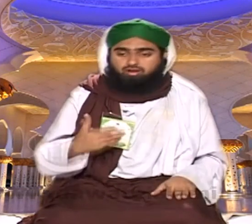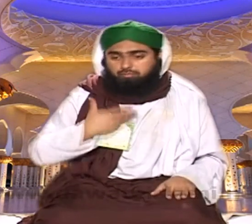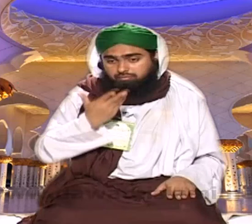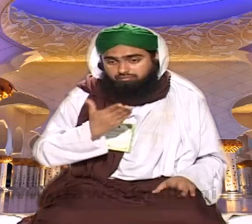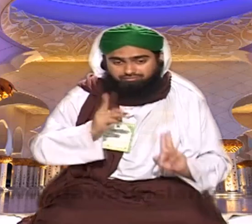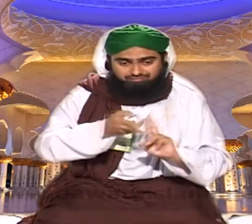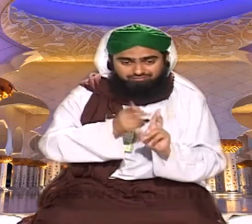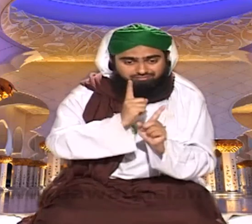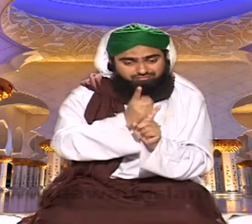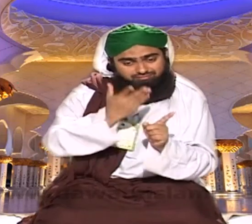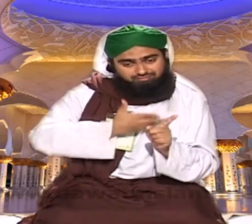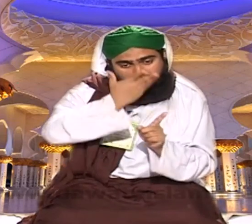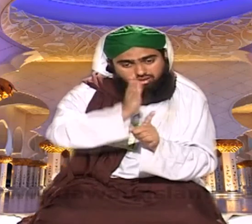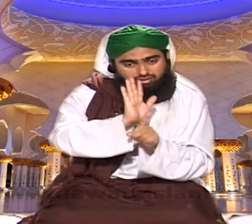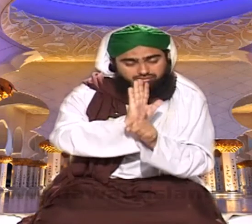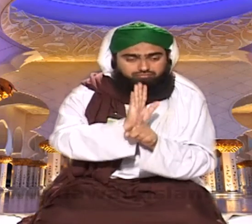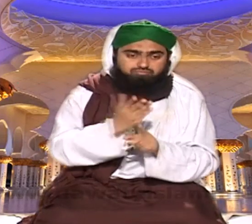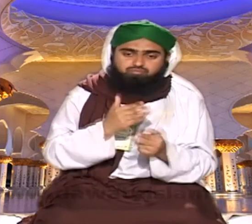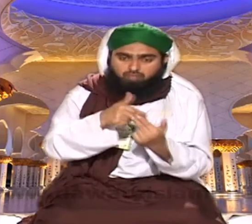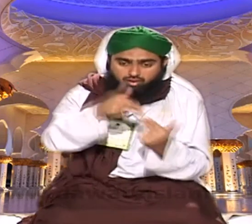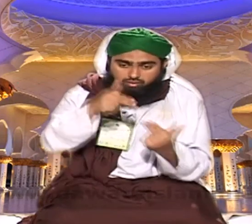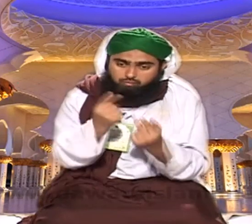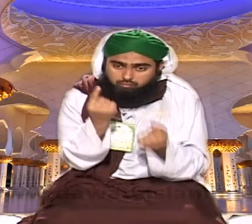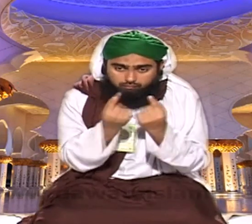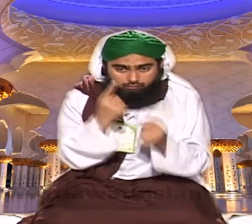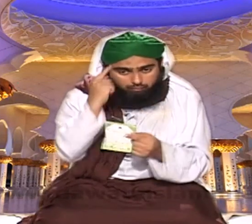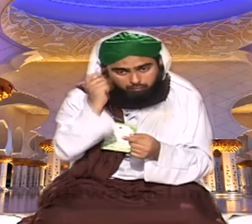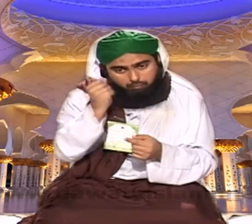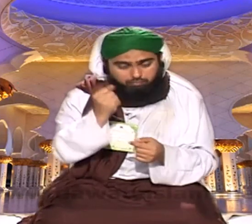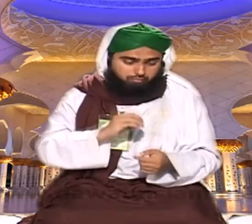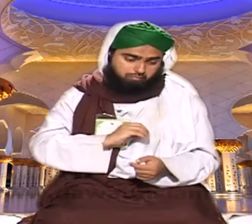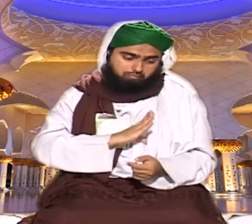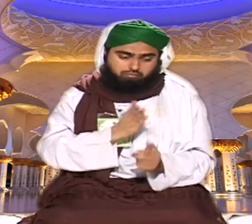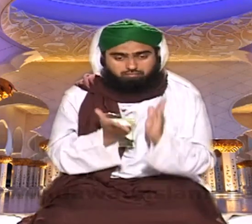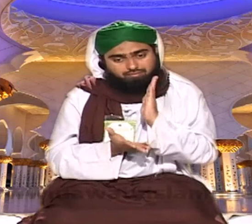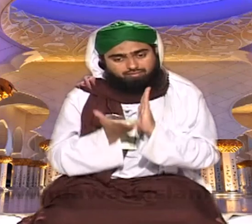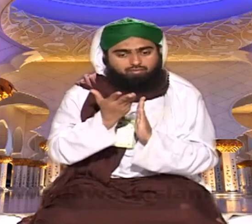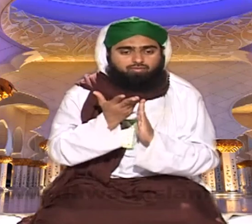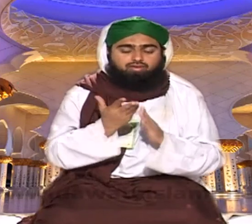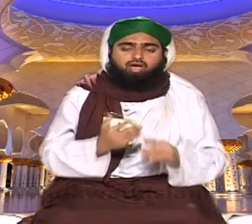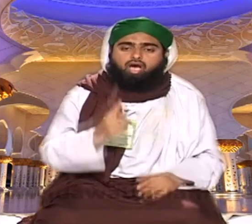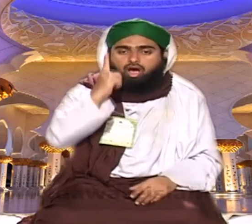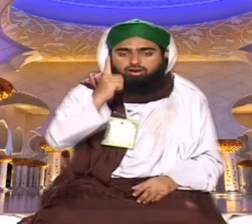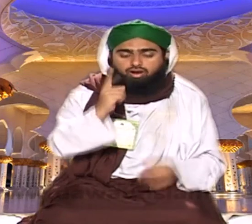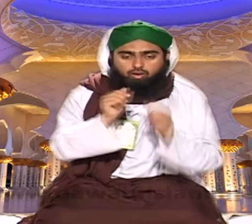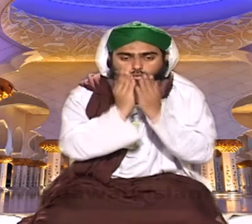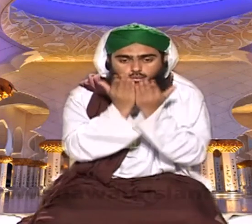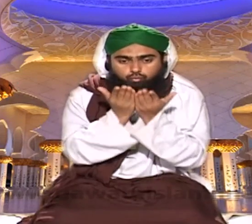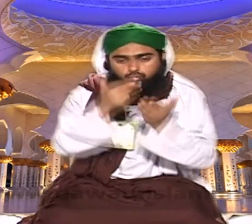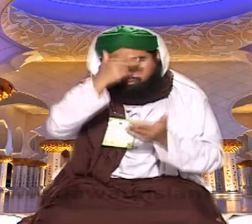یہ باتیں یاد رہیں گے تو ہمارا عمل زیادہ ہو جائے گا اب اللہم مغفر لی آپ نے اتنی آونا تو دیکھتے ہی چلو نہیں پڑھتے